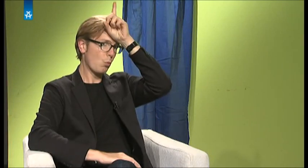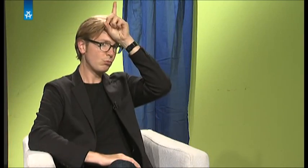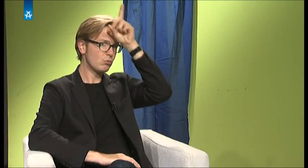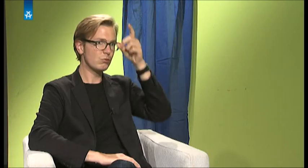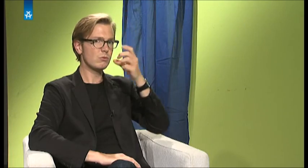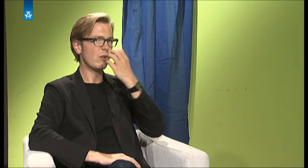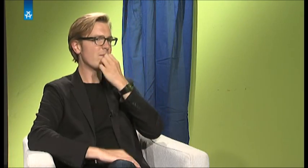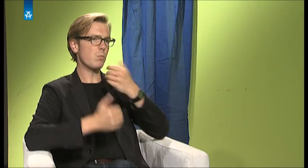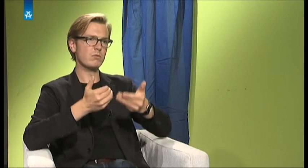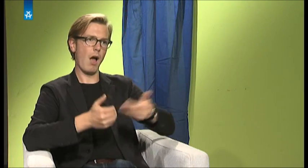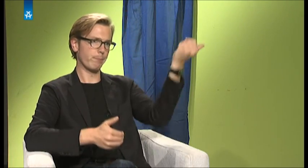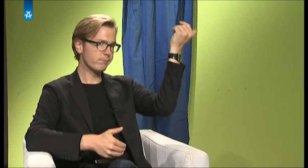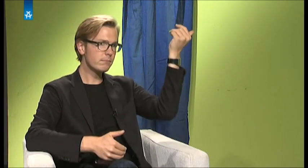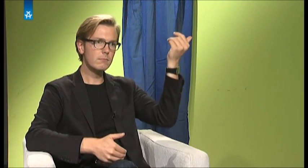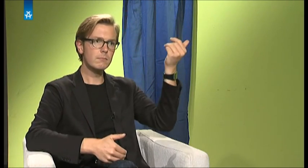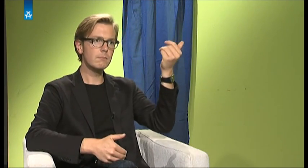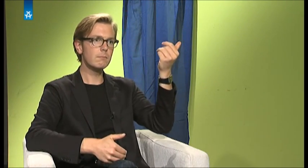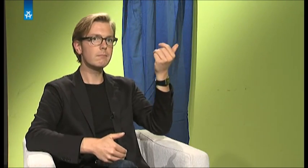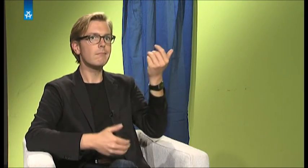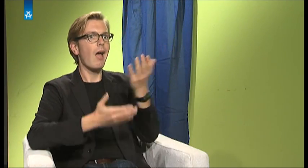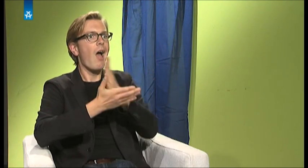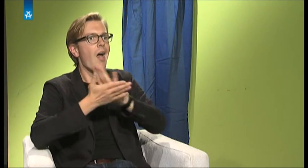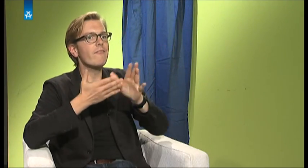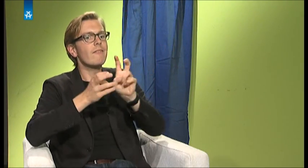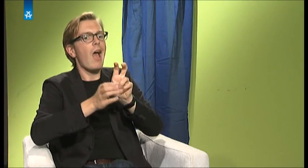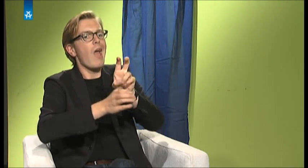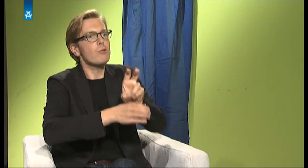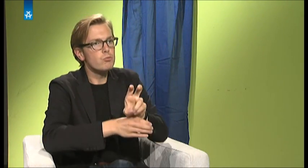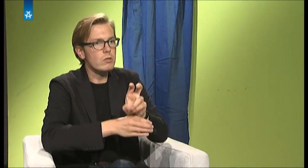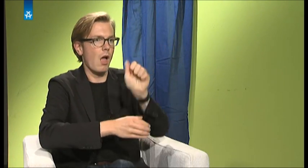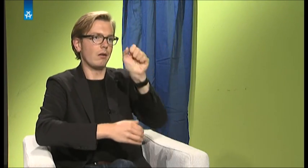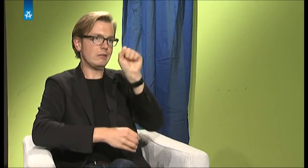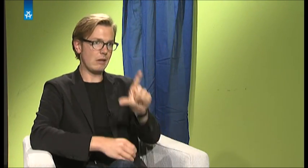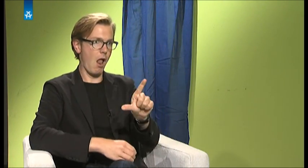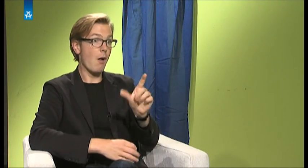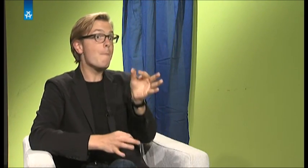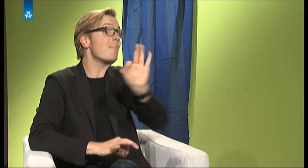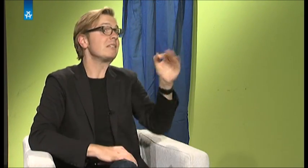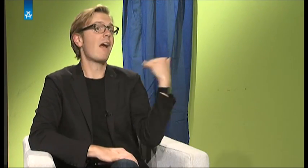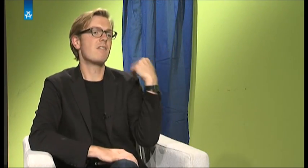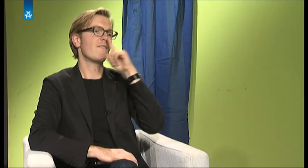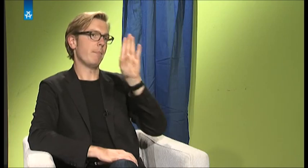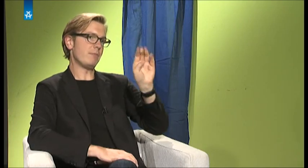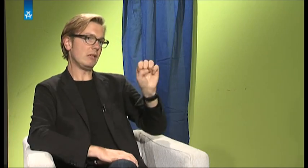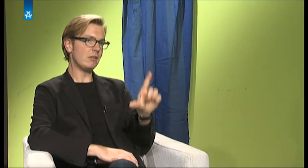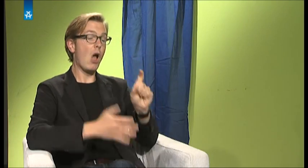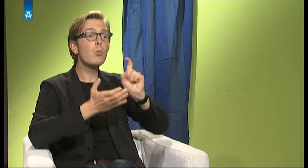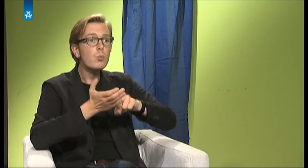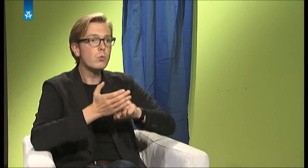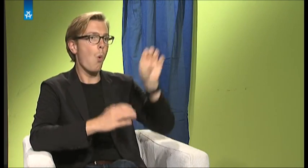Unterricht, das würde ich gerne ändern. Ich würde gerne, dass man dazu dann ASL gebärdet oder am besten noch BSL, weil ich glaube, dass